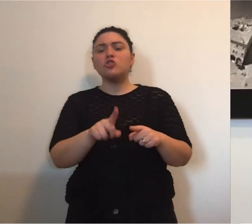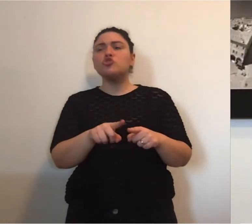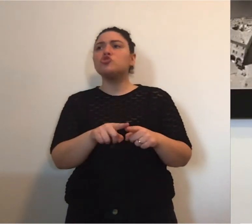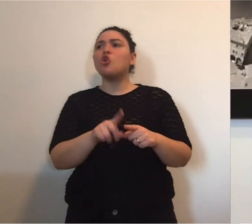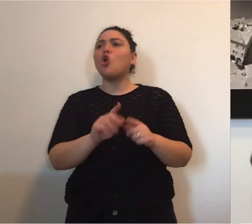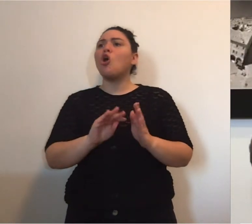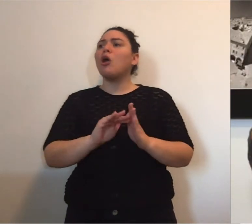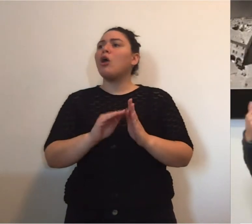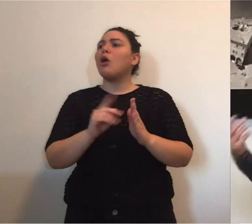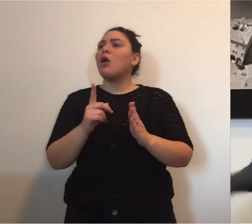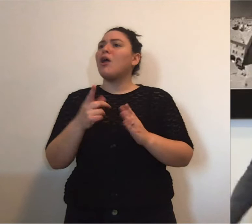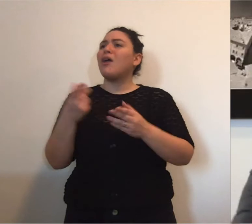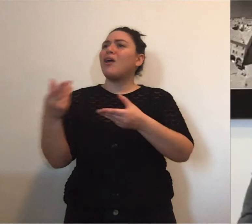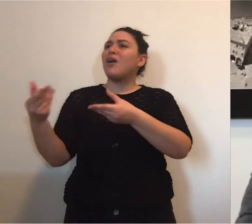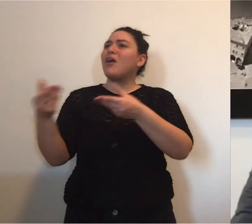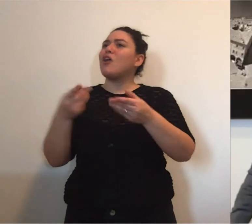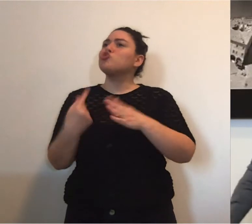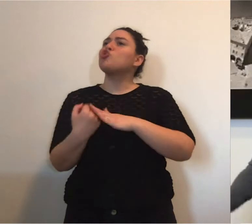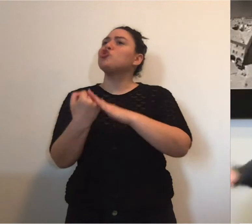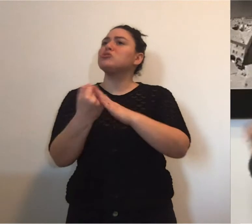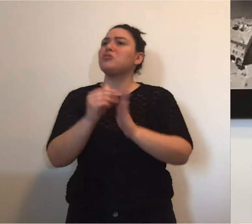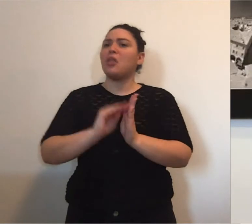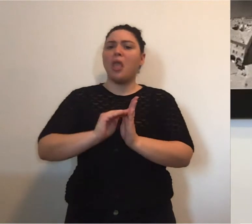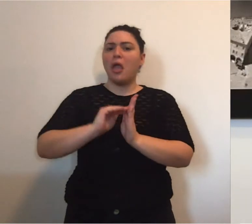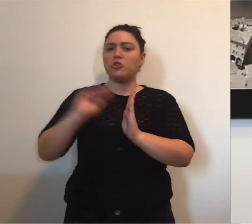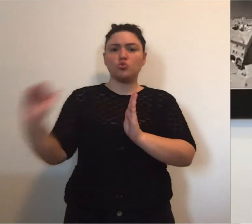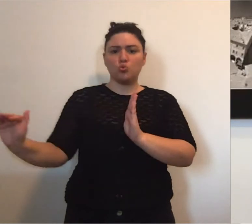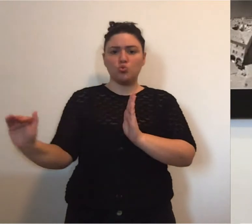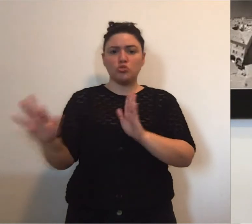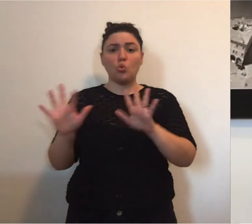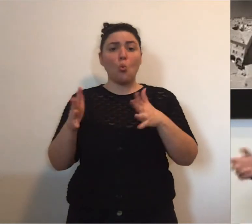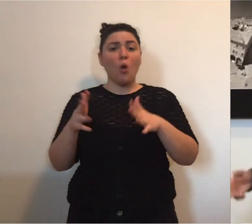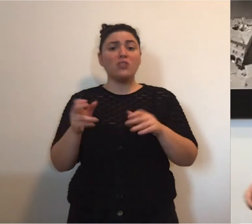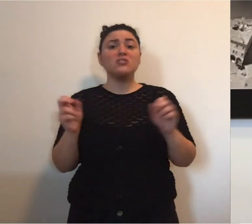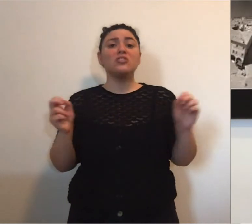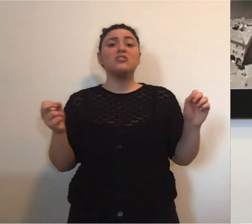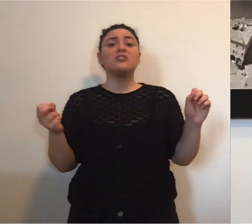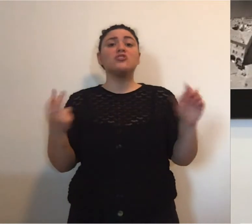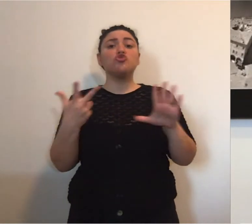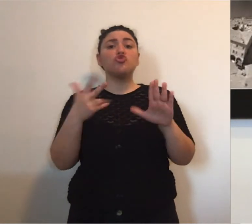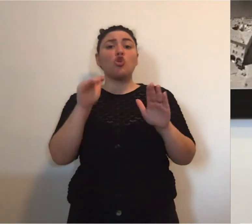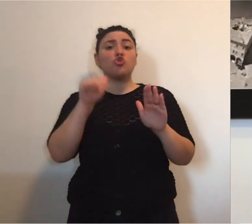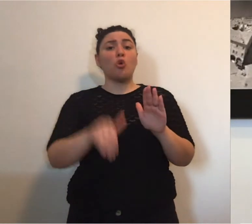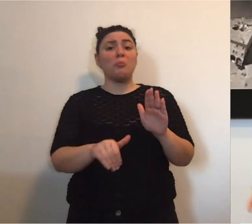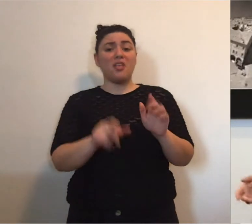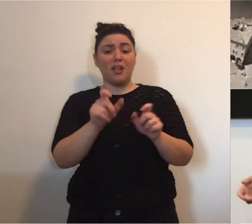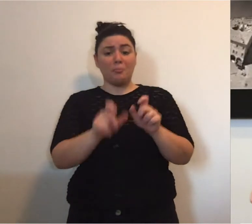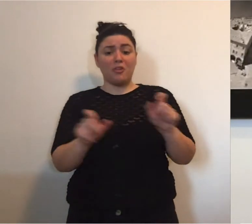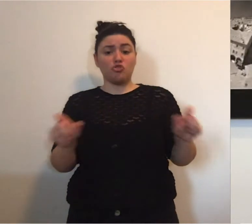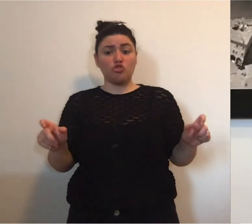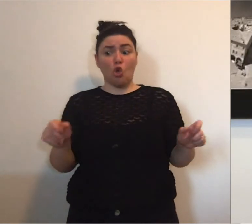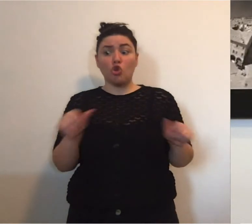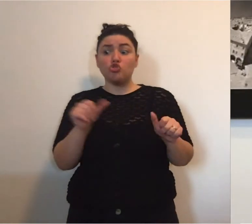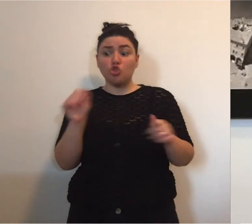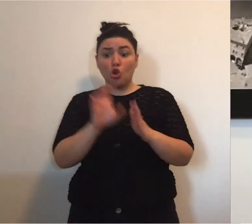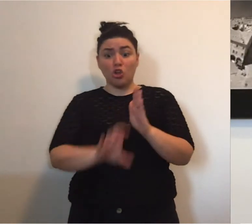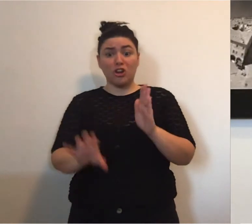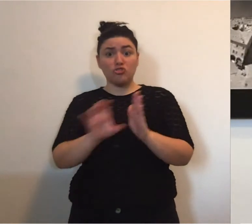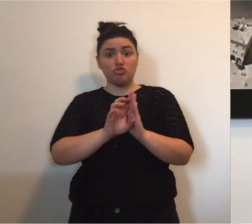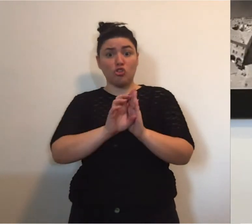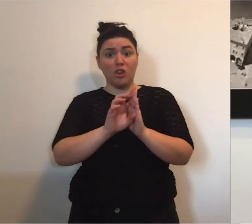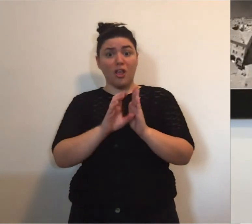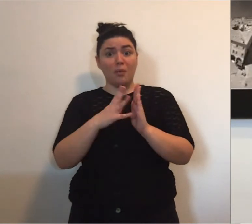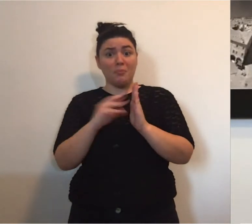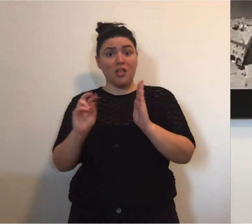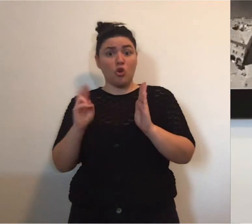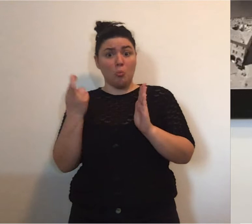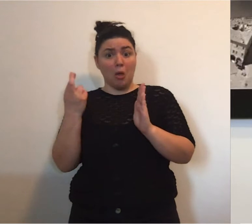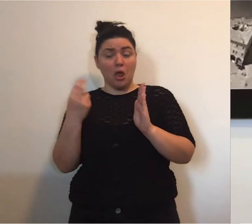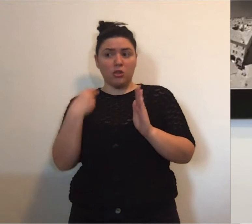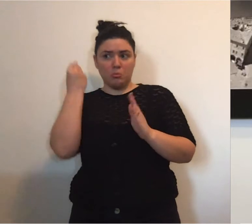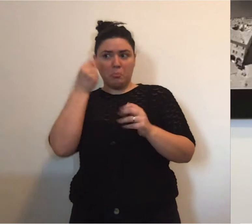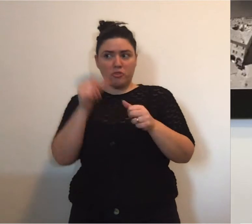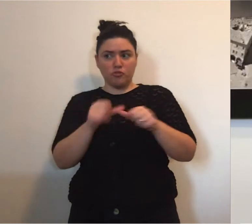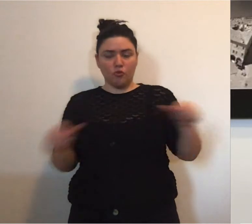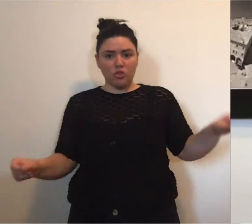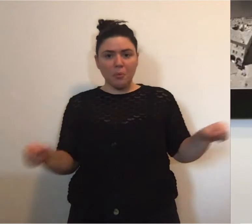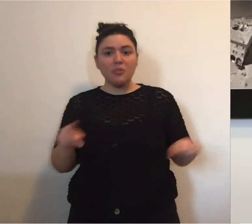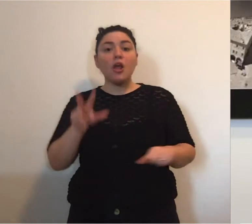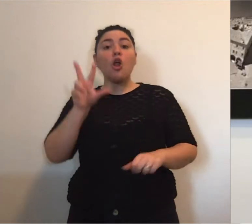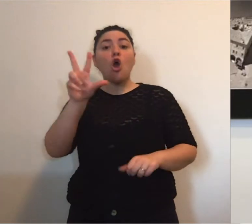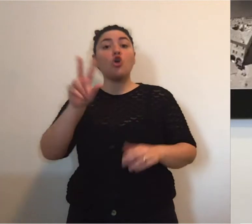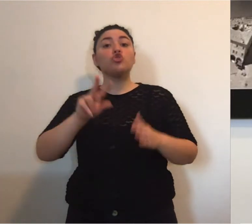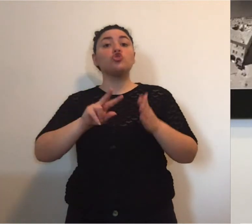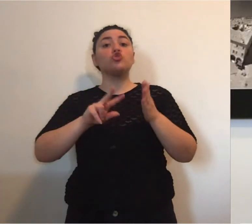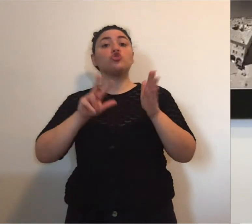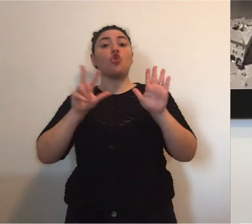bonus di sostegno sociale perché erano esclusi dalle manovre precedenti, parliamo circa di 18.000